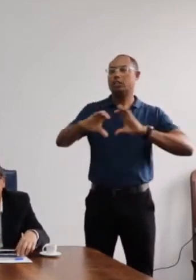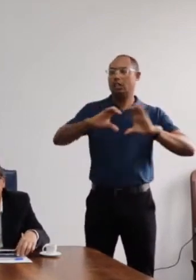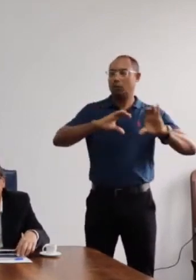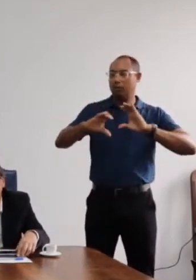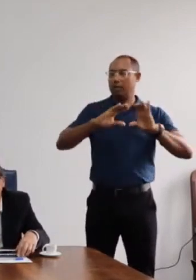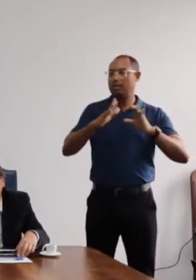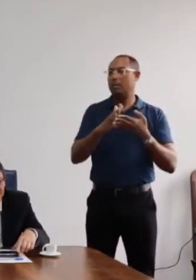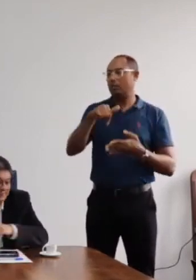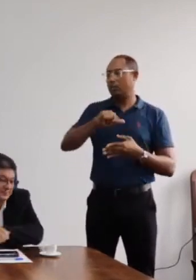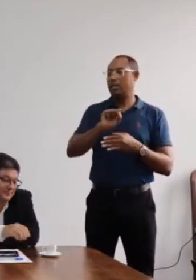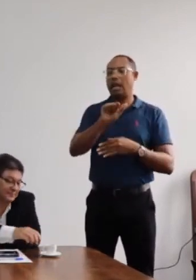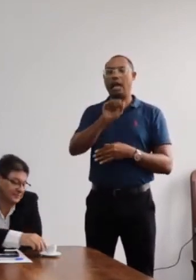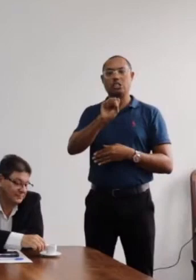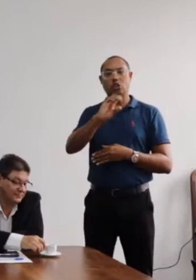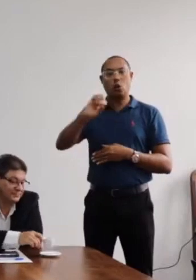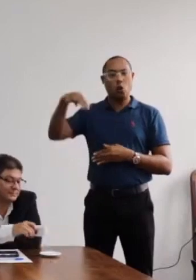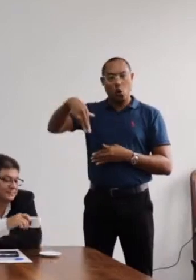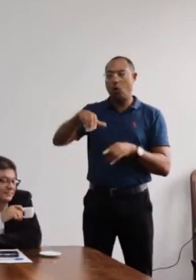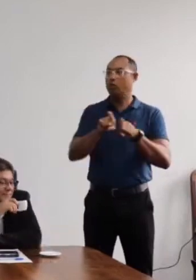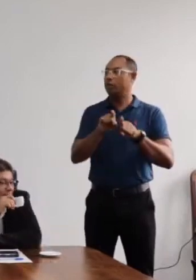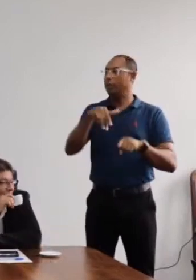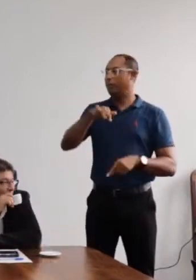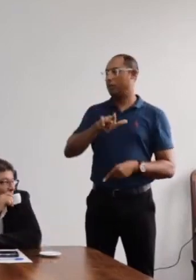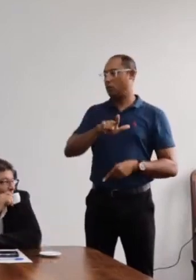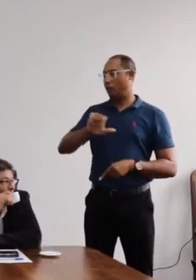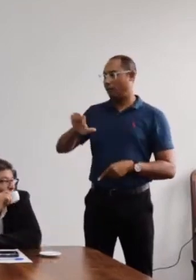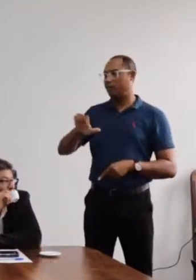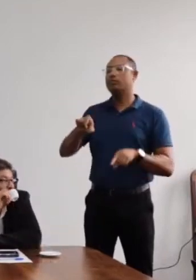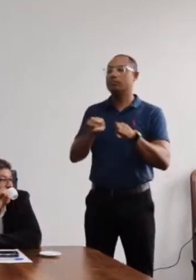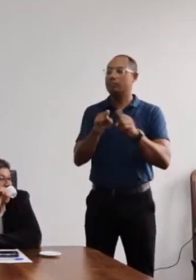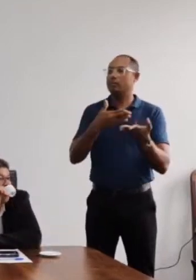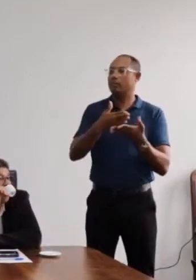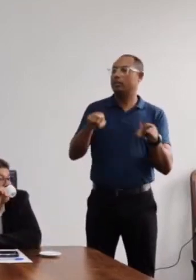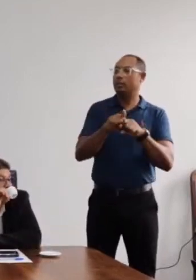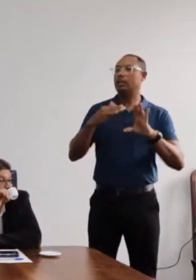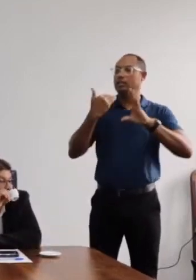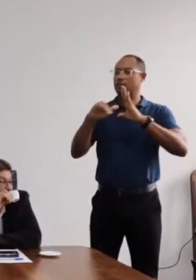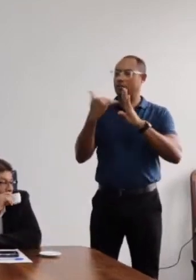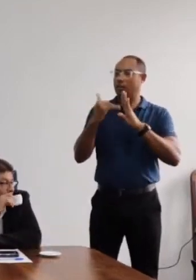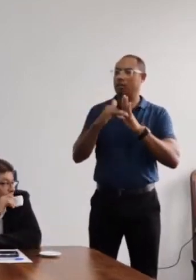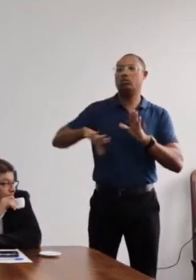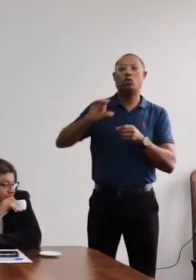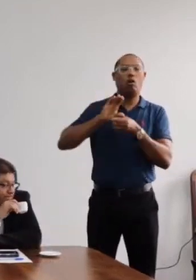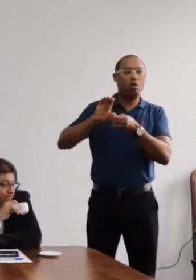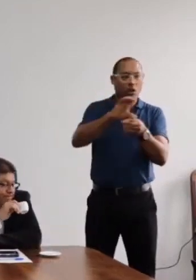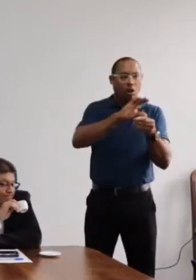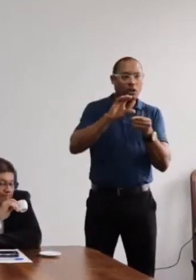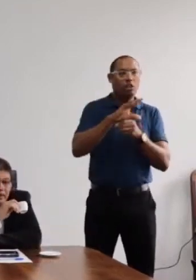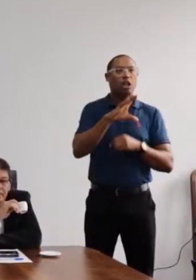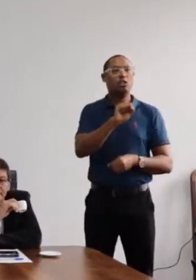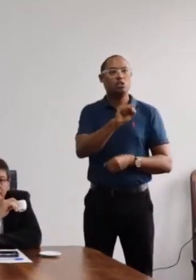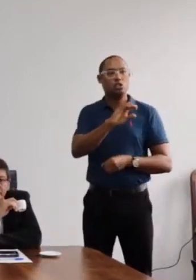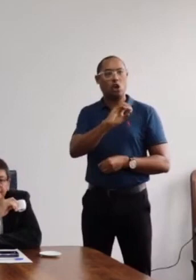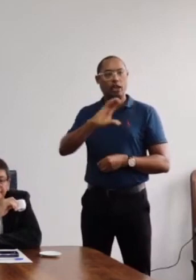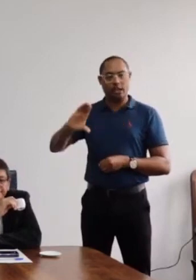saudar Manoel Cardoso, da nossa Secretaria dos Órgãos Colegiados, a SOC,